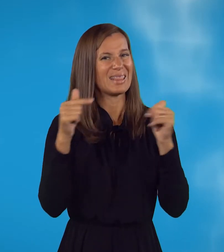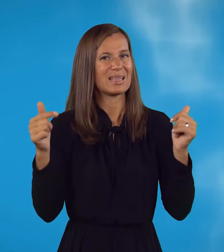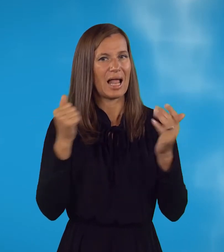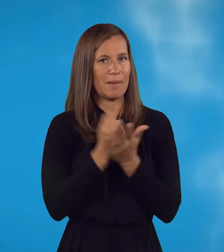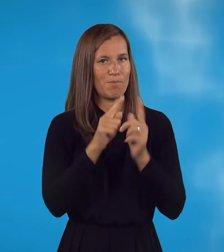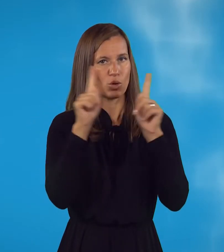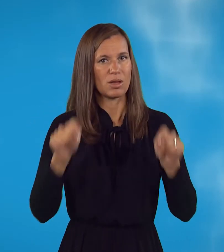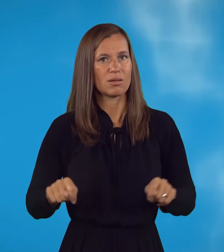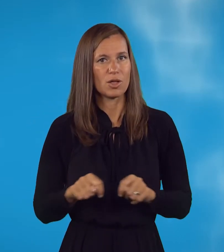potrdilom.